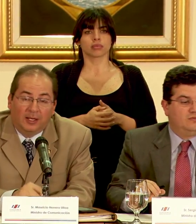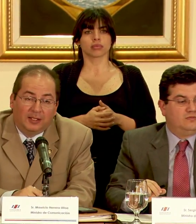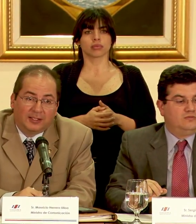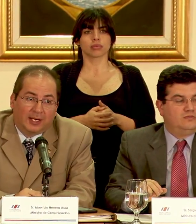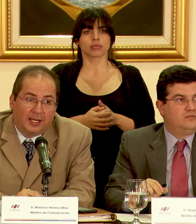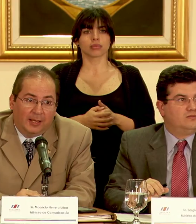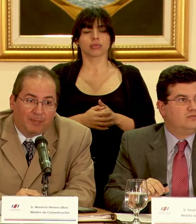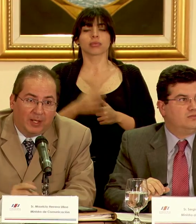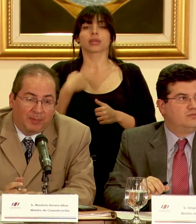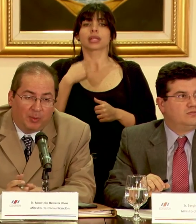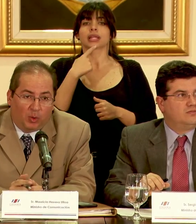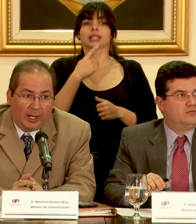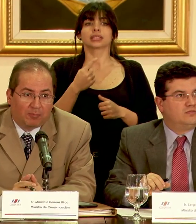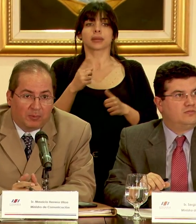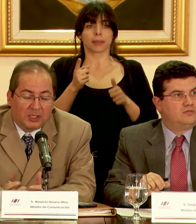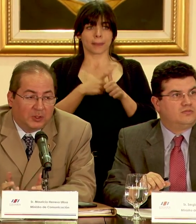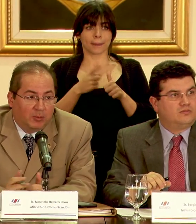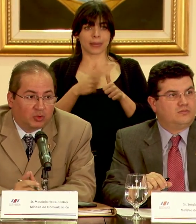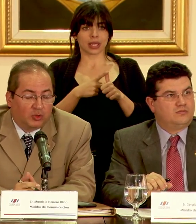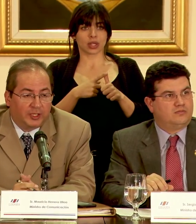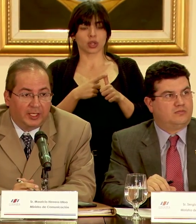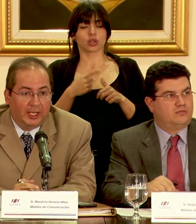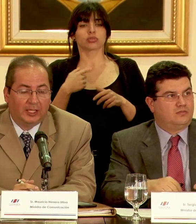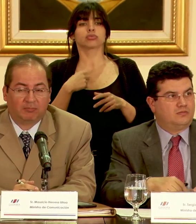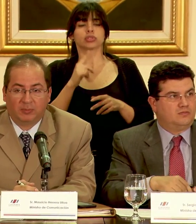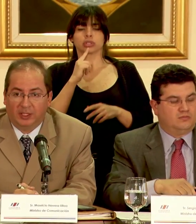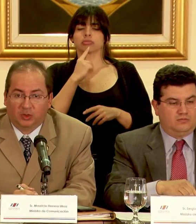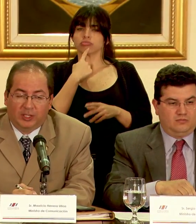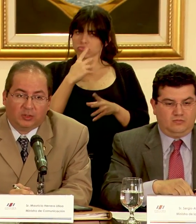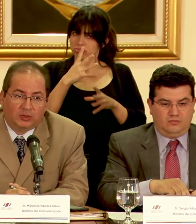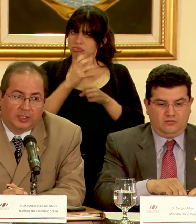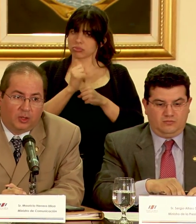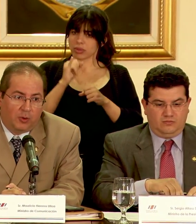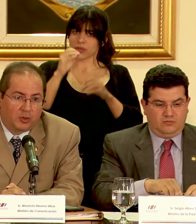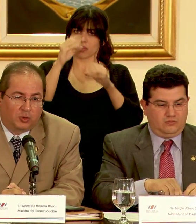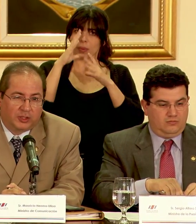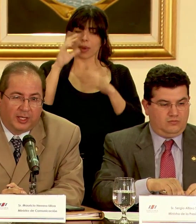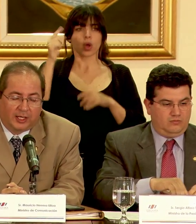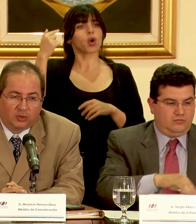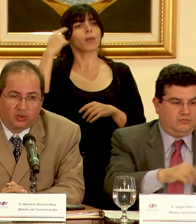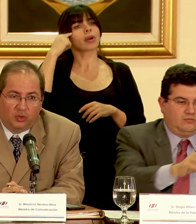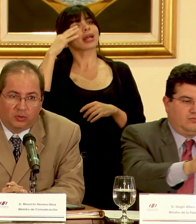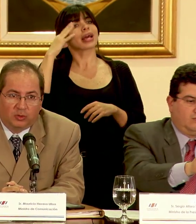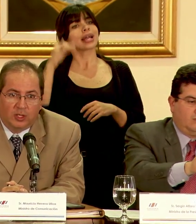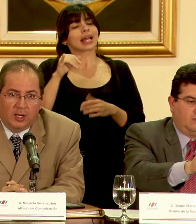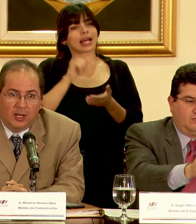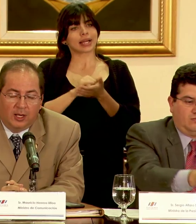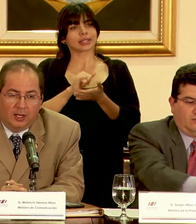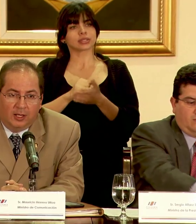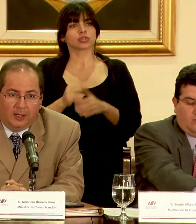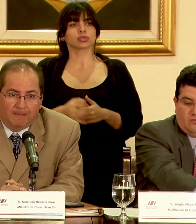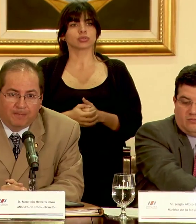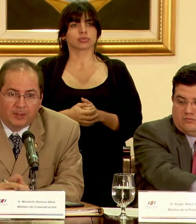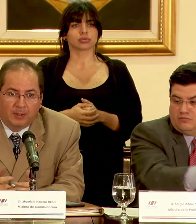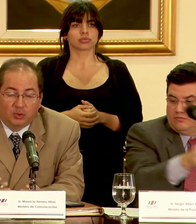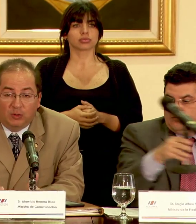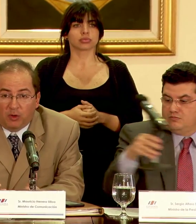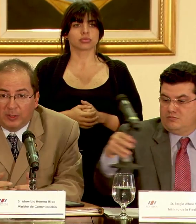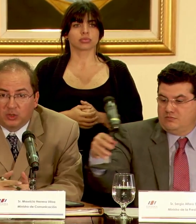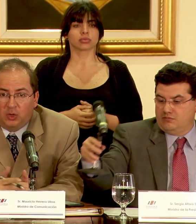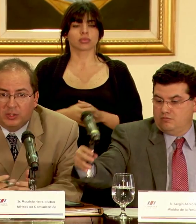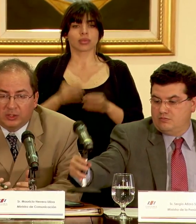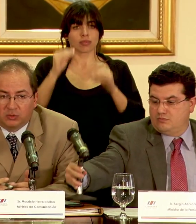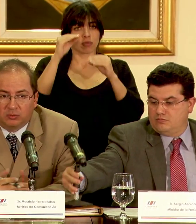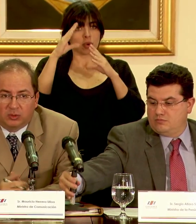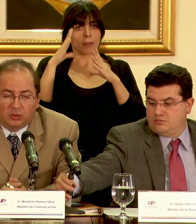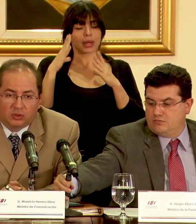les decía que en primer lugar recibimos con seriedad estos datos y que el gobierno considera que estos son es una